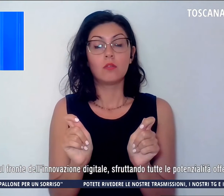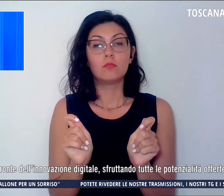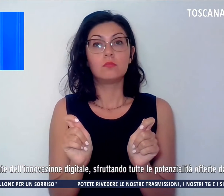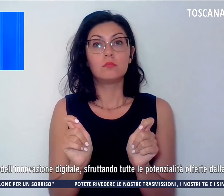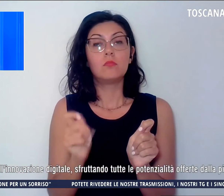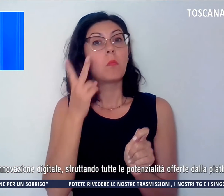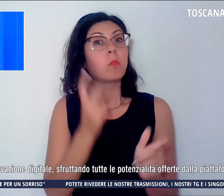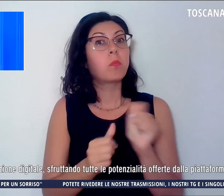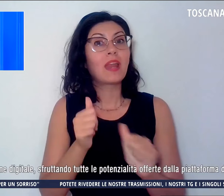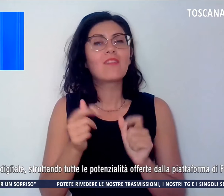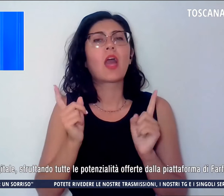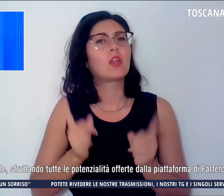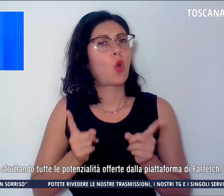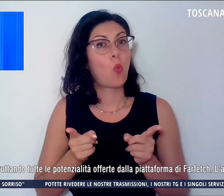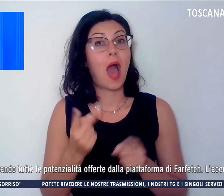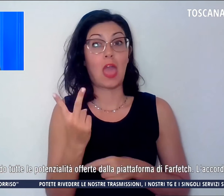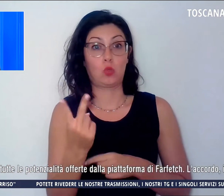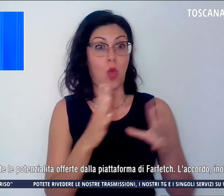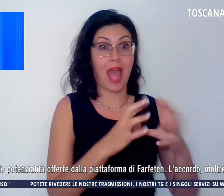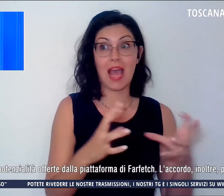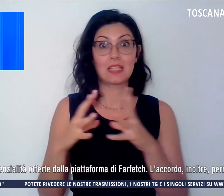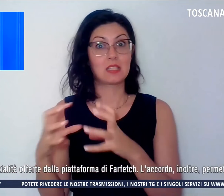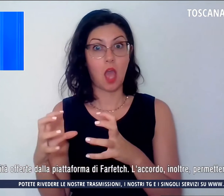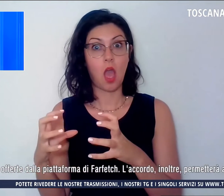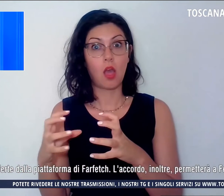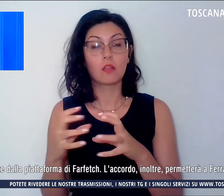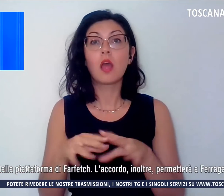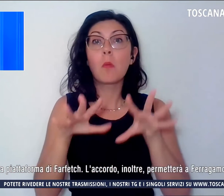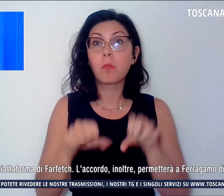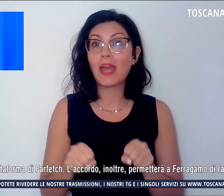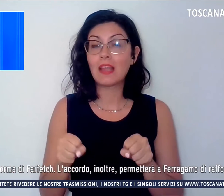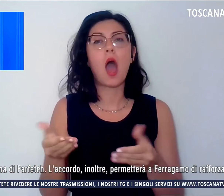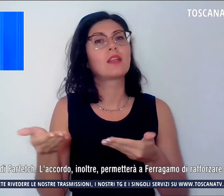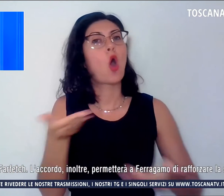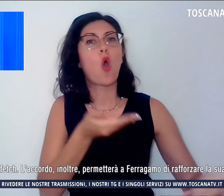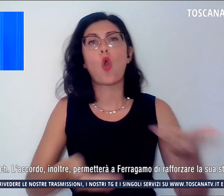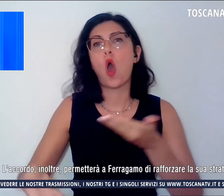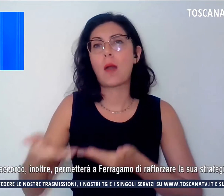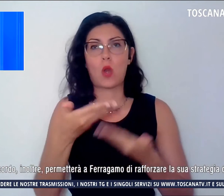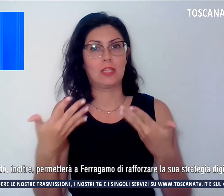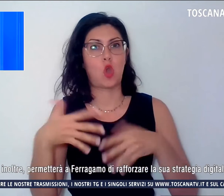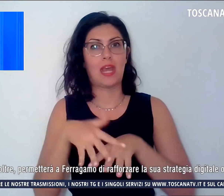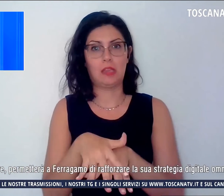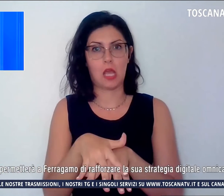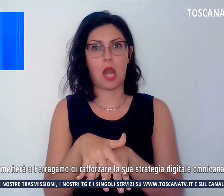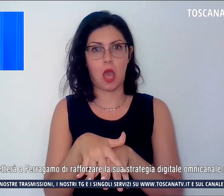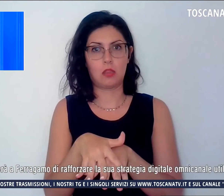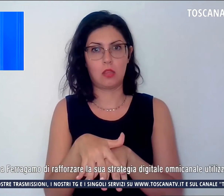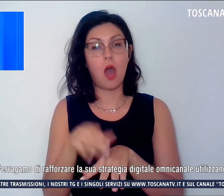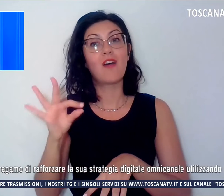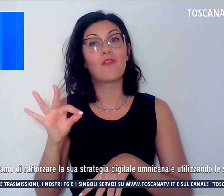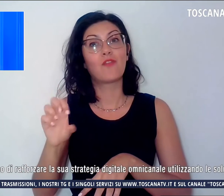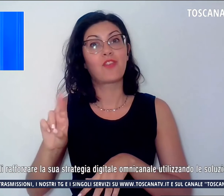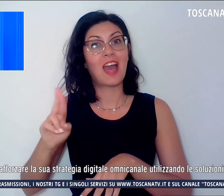le due aziende siano impegnate in una collaborazione integrata che consentirà a Ferragamo